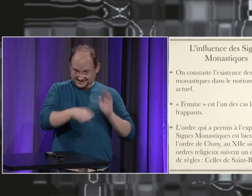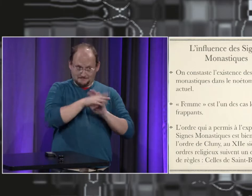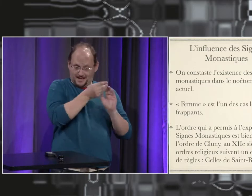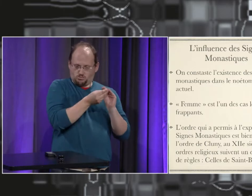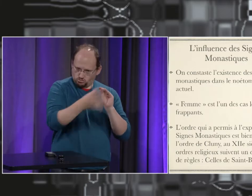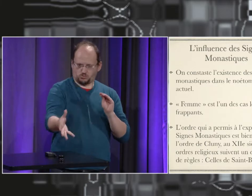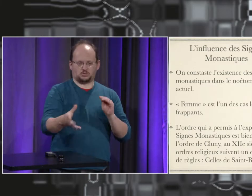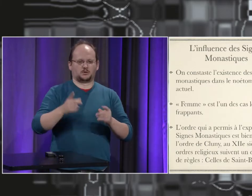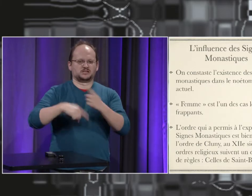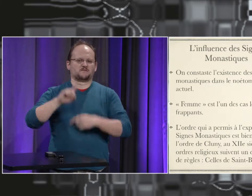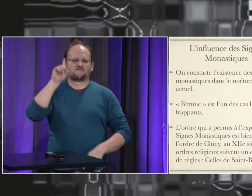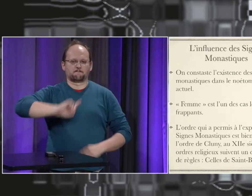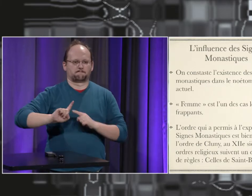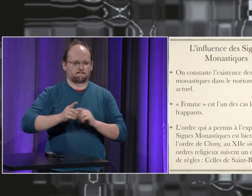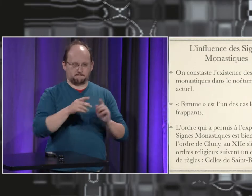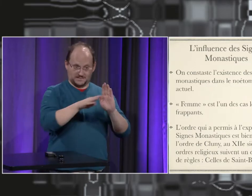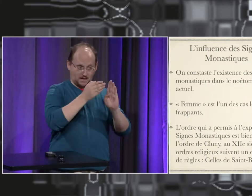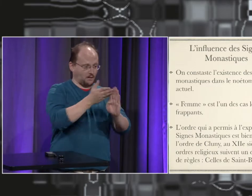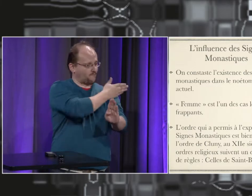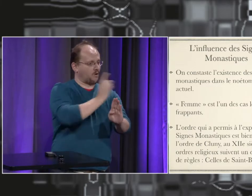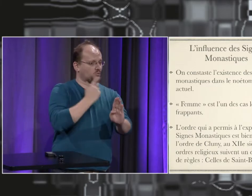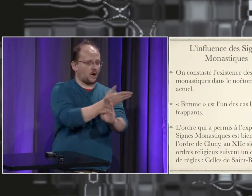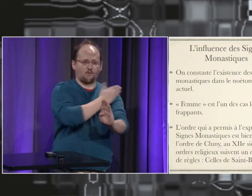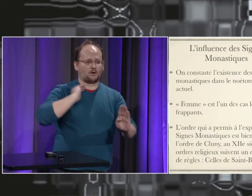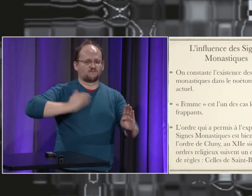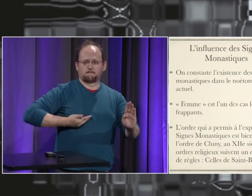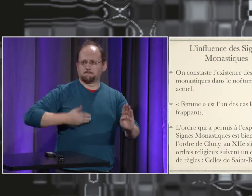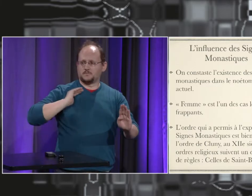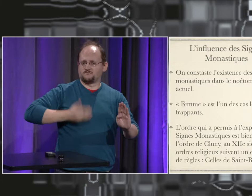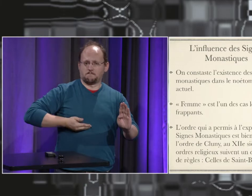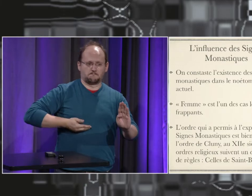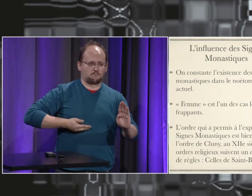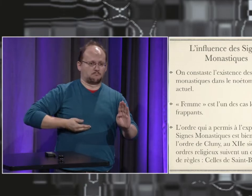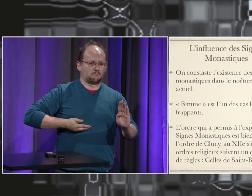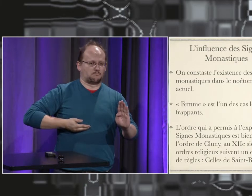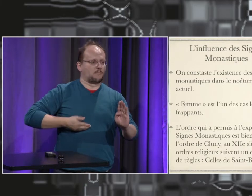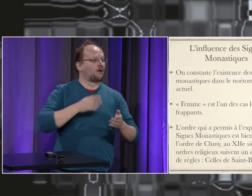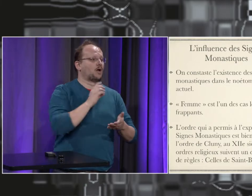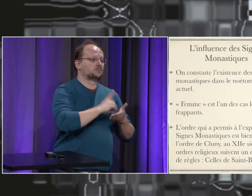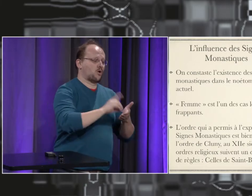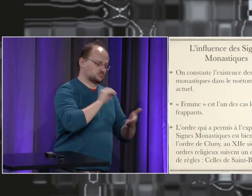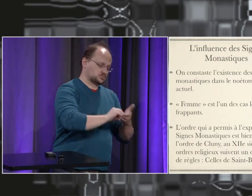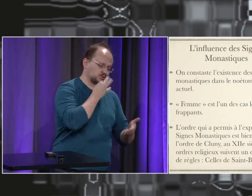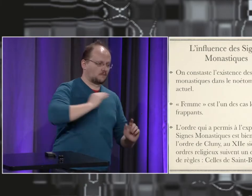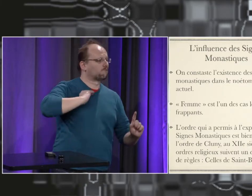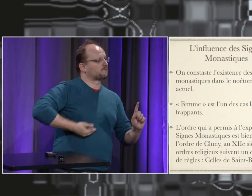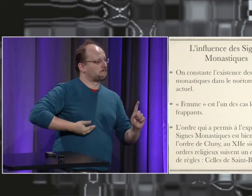Ce signe a été donné au départ par l'abbé de l'épée. Le signe utilisé avant était celui qui recouvrait la poitrine.